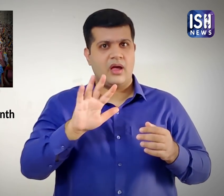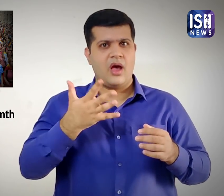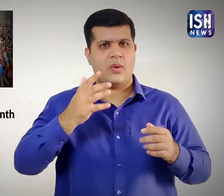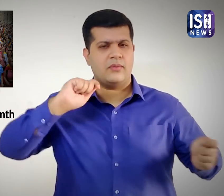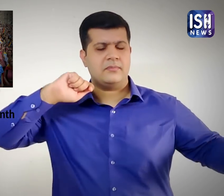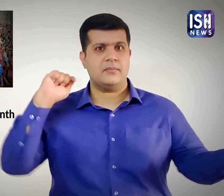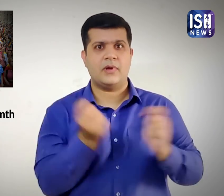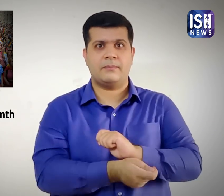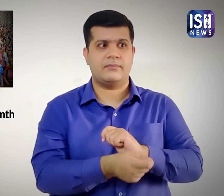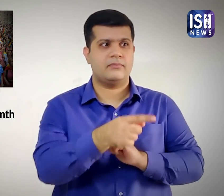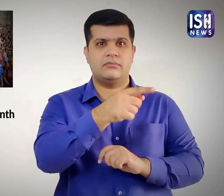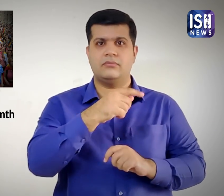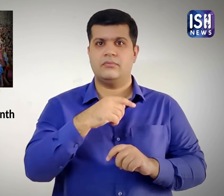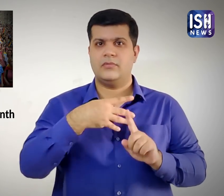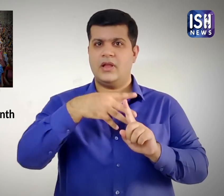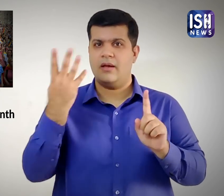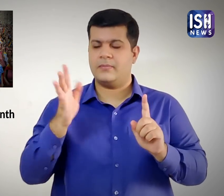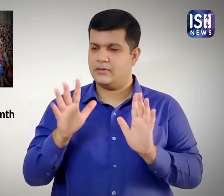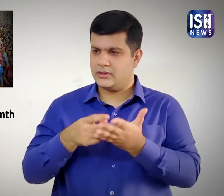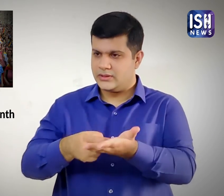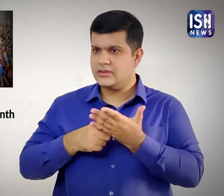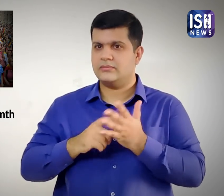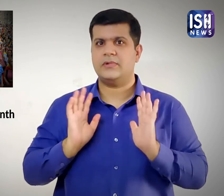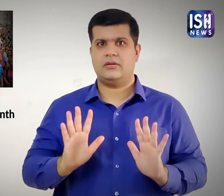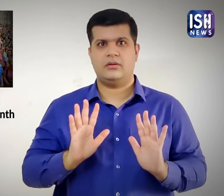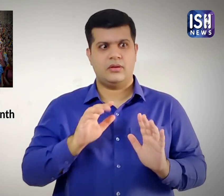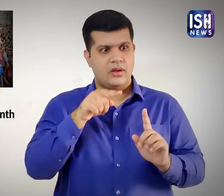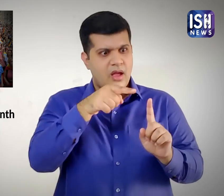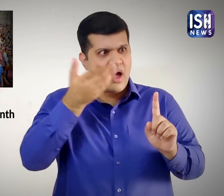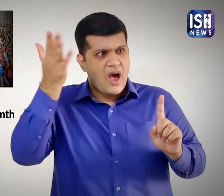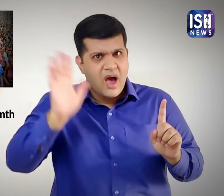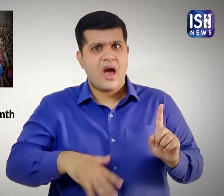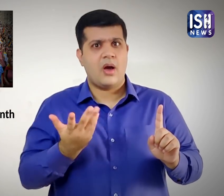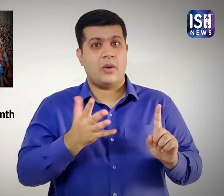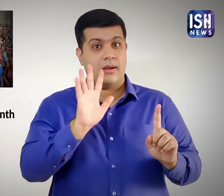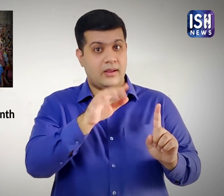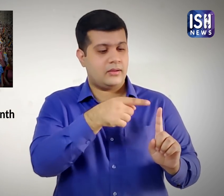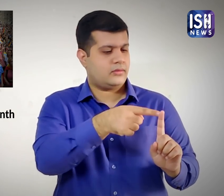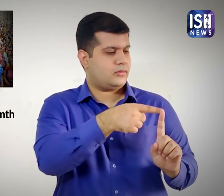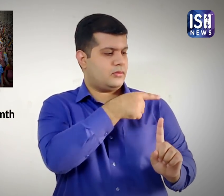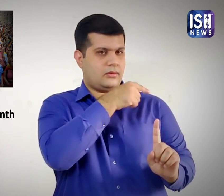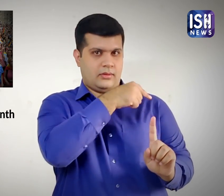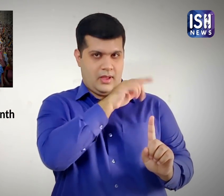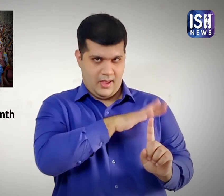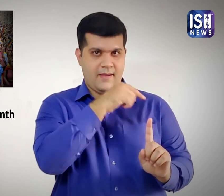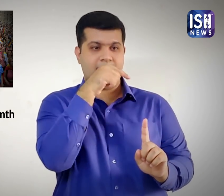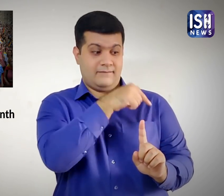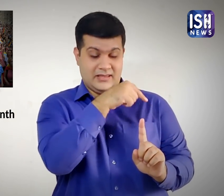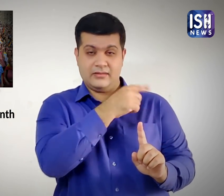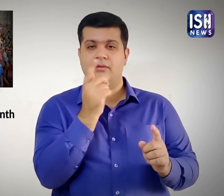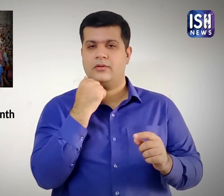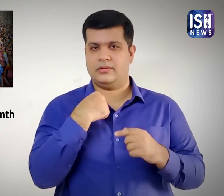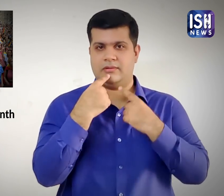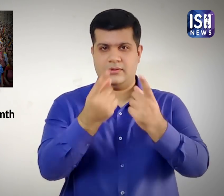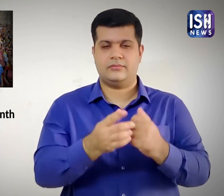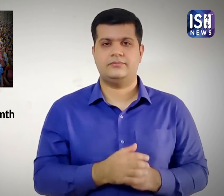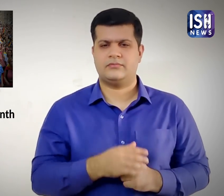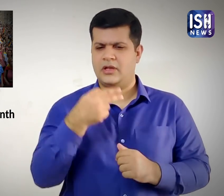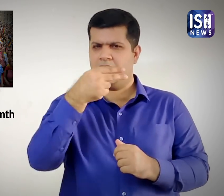LGBTQIA plus समुदाई के पास आज जो सम्मान है उसका श्रे एक विशेश घटना को जाता है। मैं आपको उसके बारे में बताता